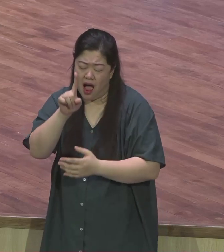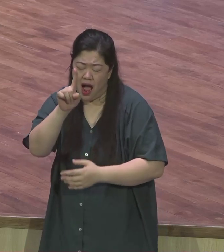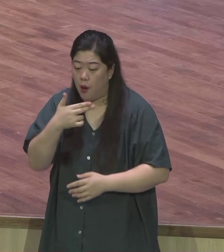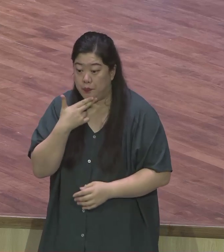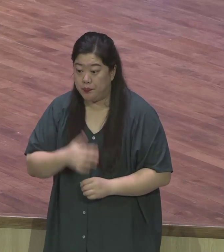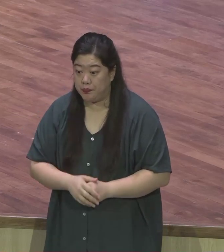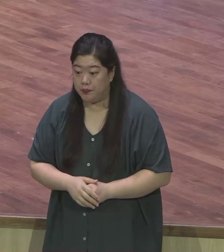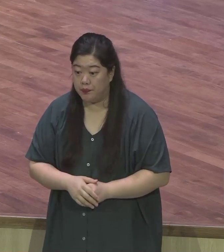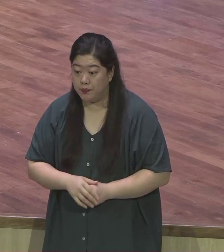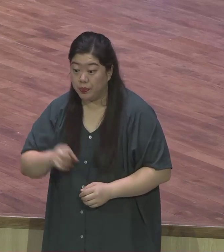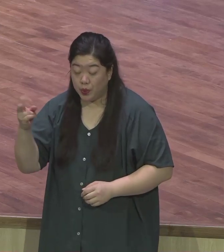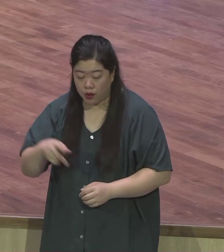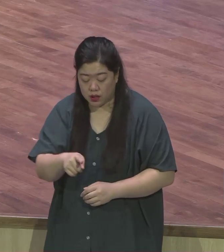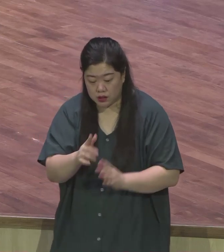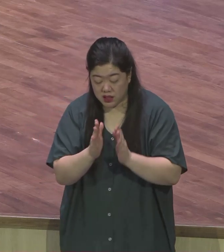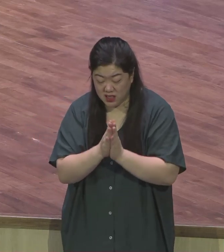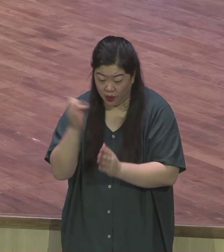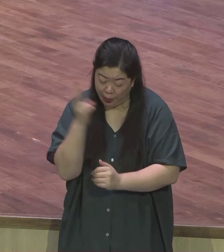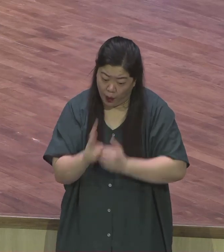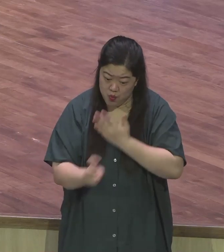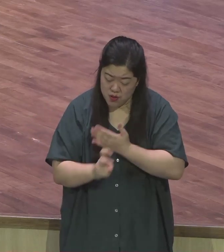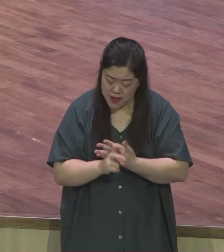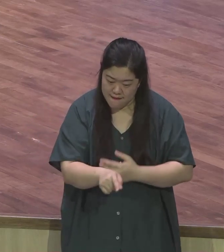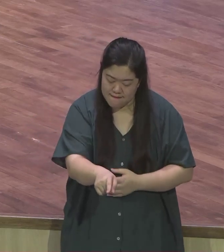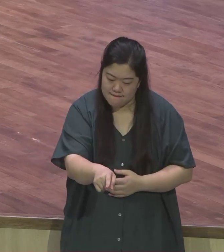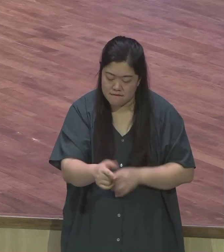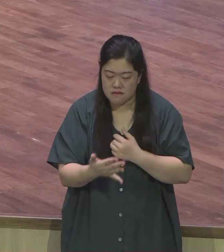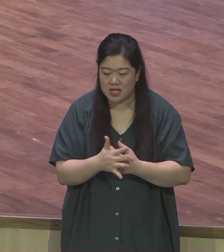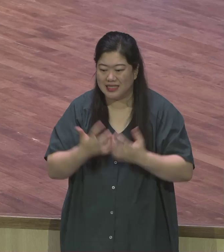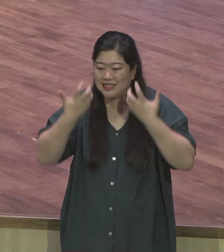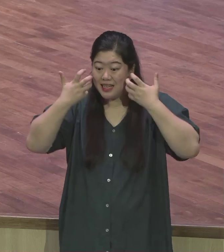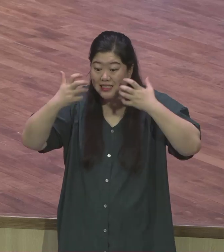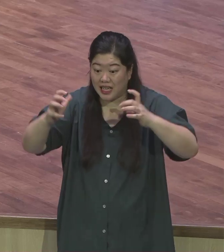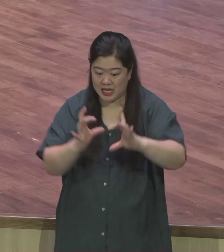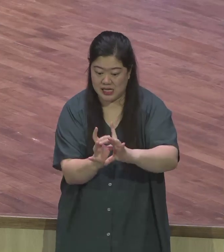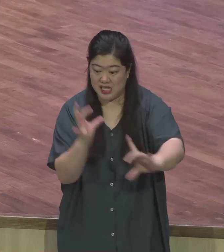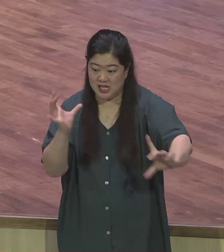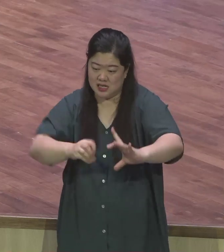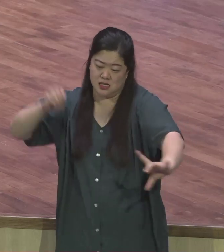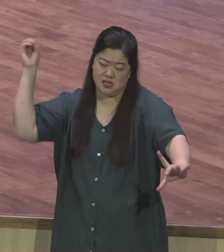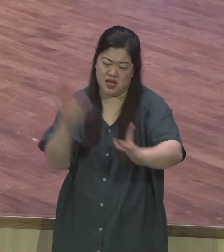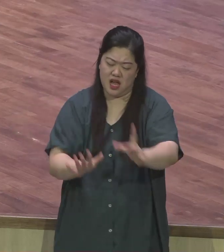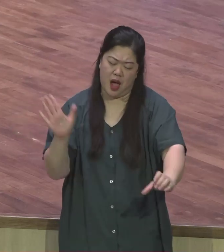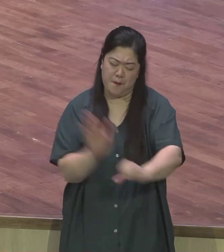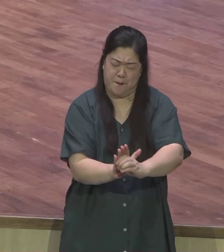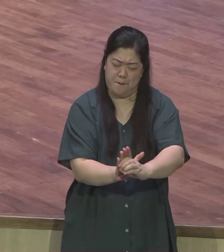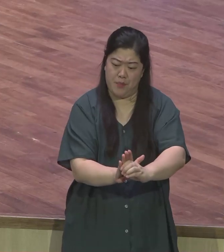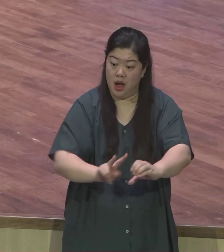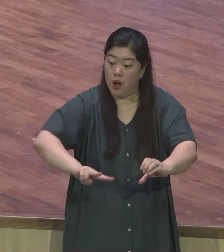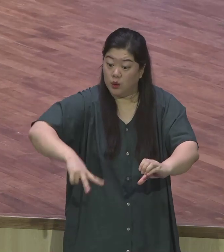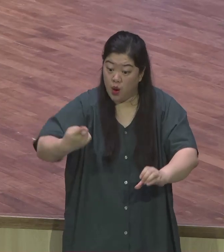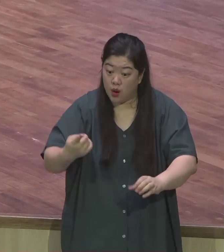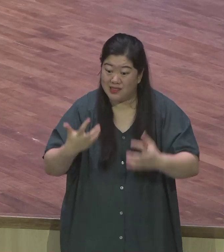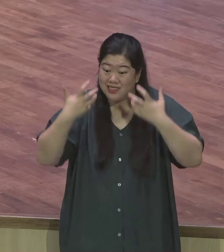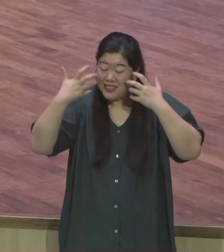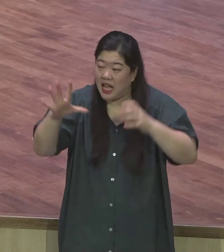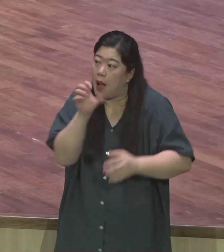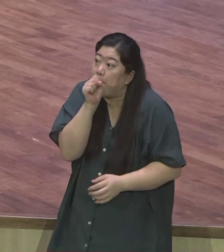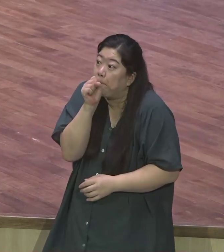그리고 다니엘의 머리털 하나도 상치 않았다라고 나와 있습니다 이것이 바로 하나님의